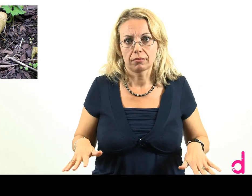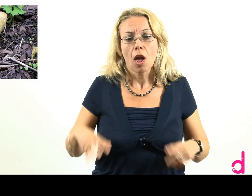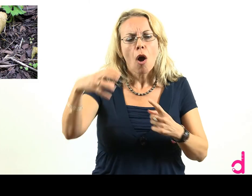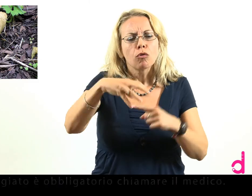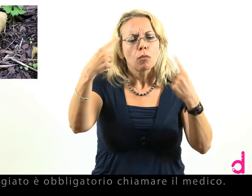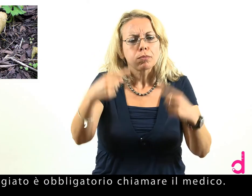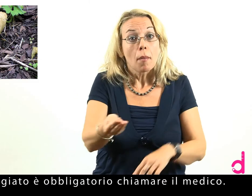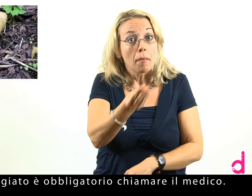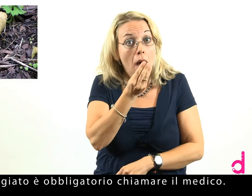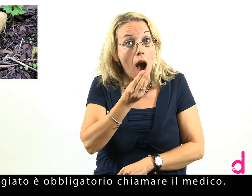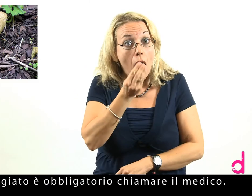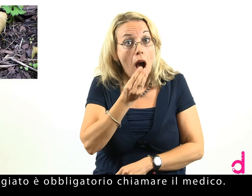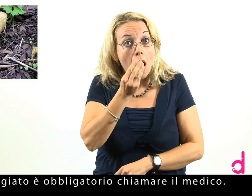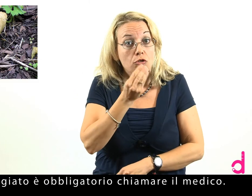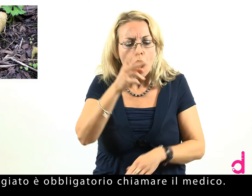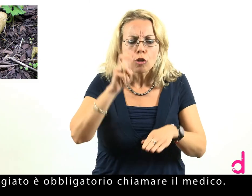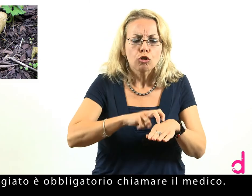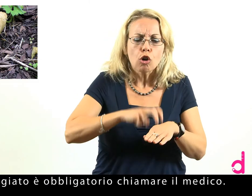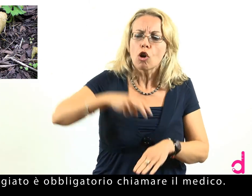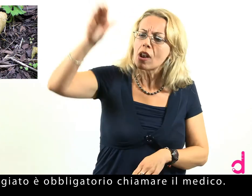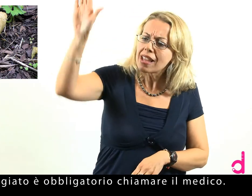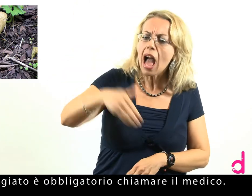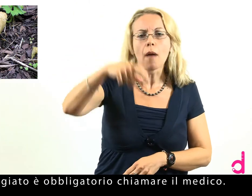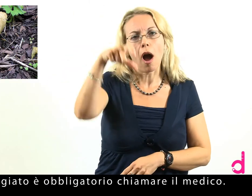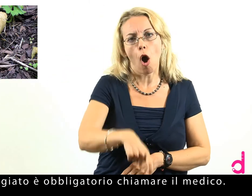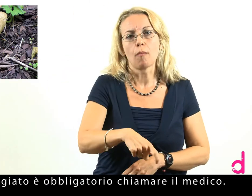Se mangiato, è obbligatorio chiamare il medico.